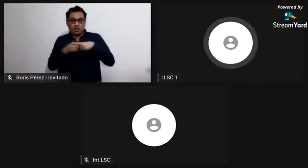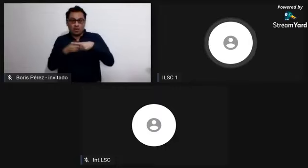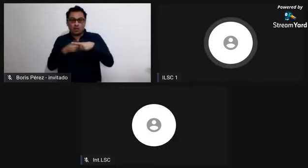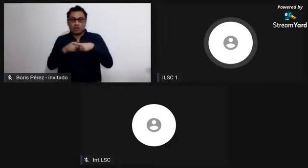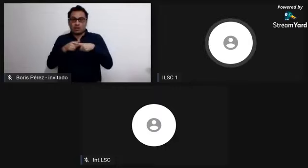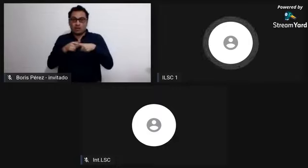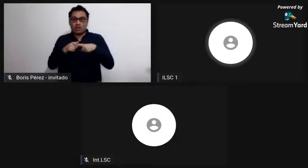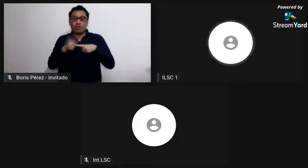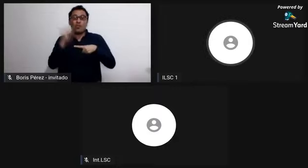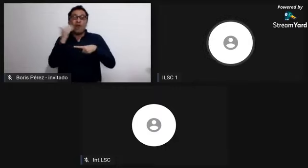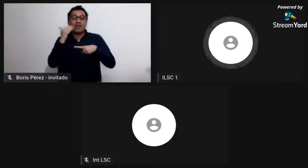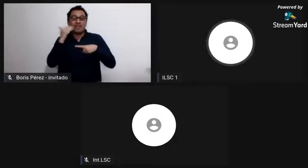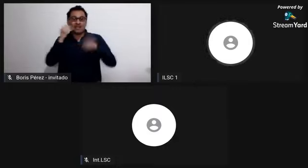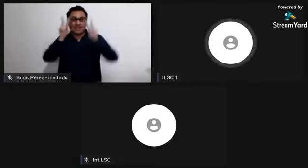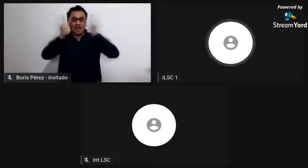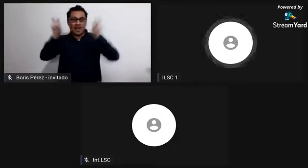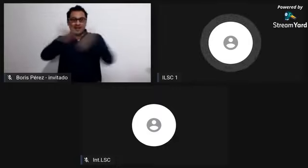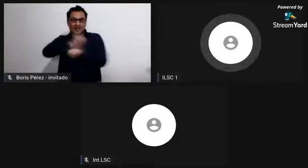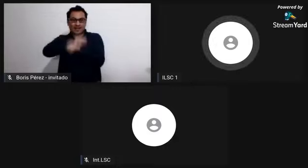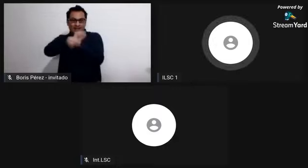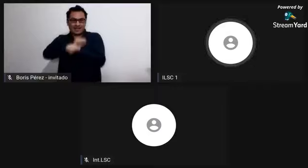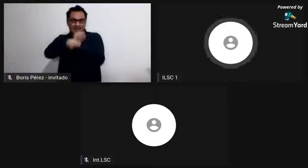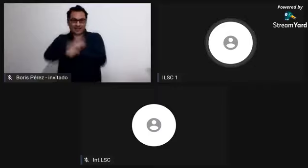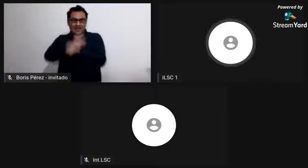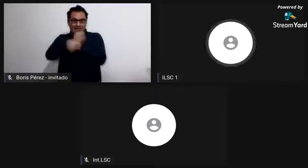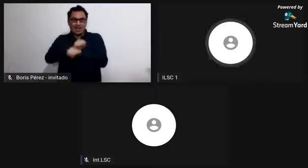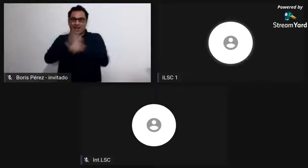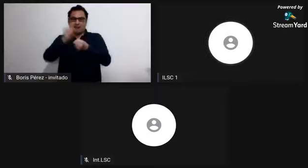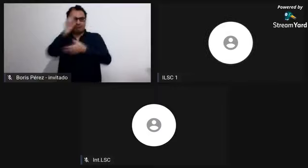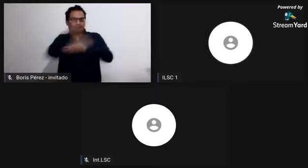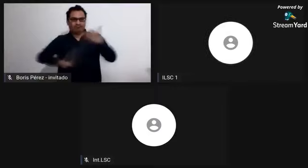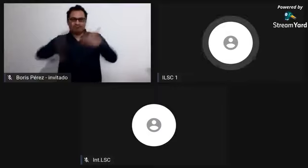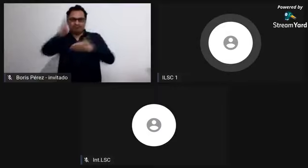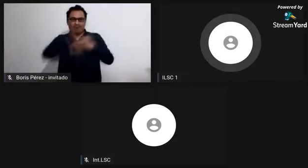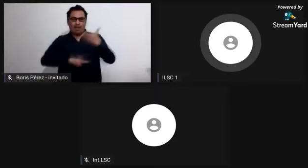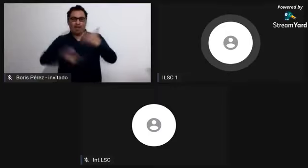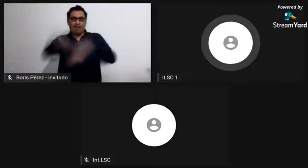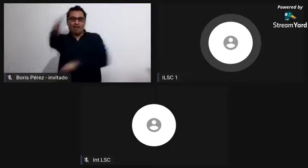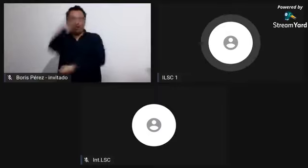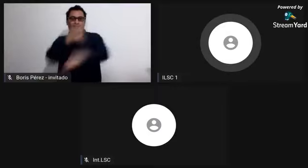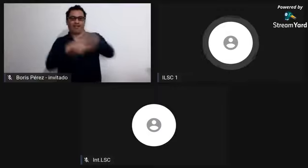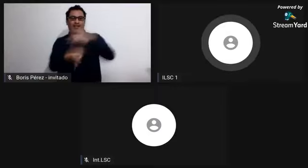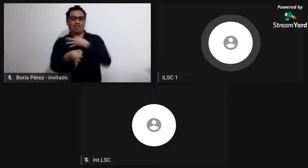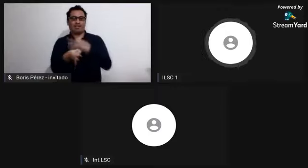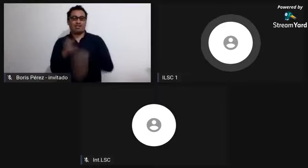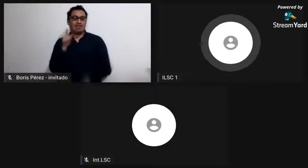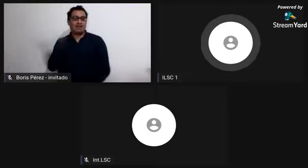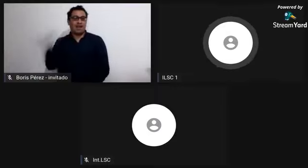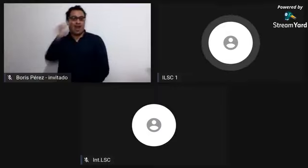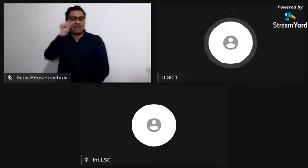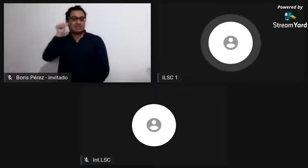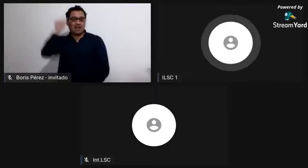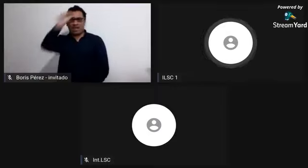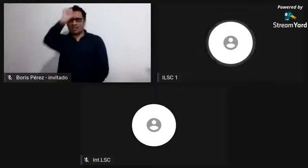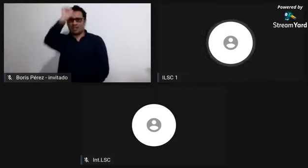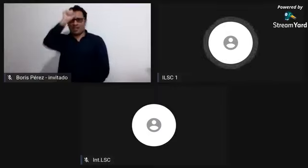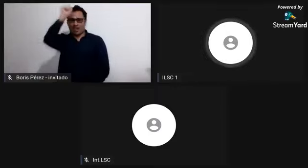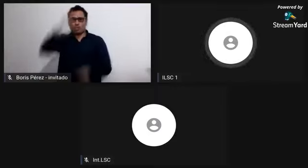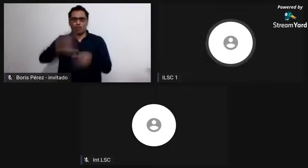traficados y ubicados en otros lugares del mapa mundi, entendemos que algunos de ellos fueron